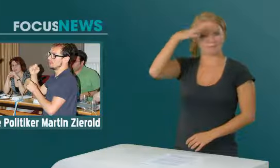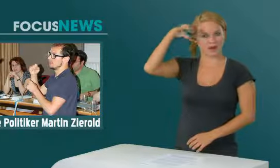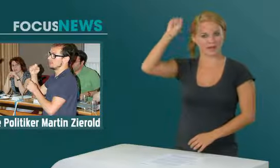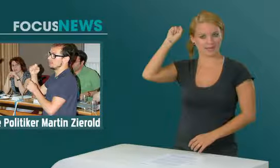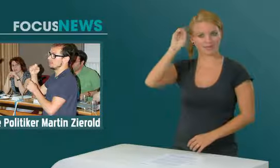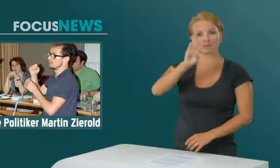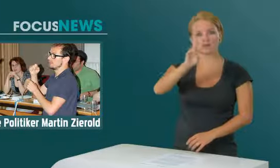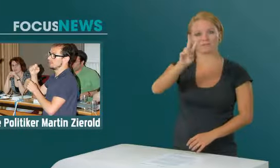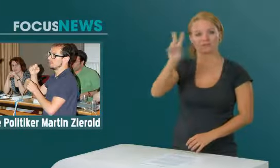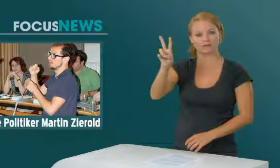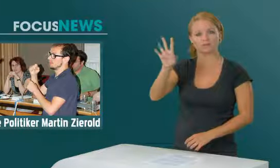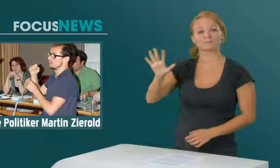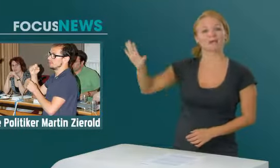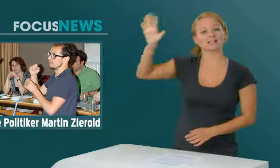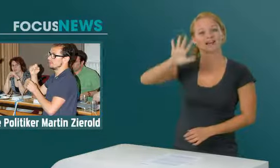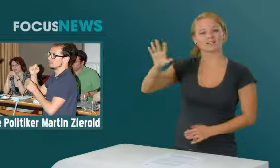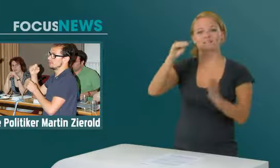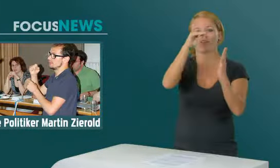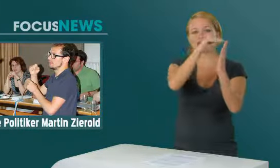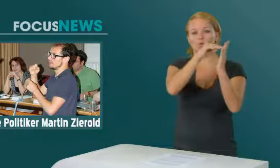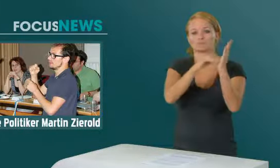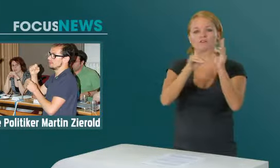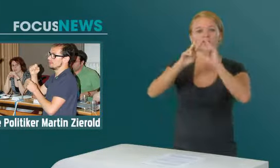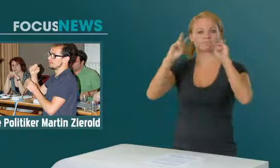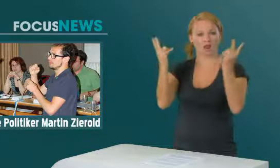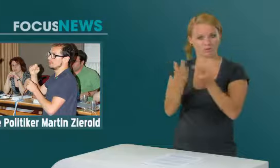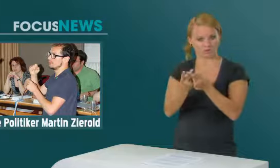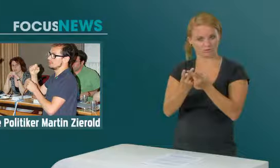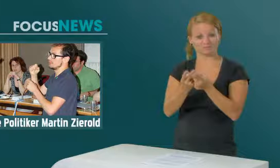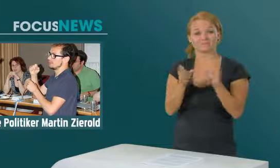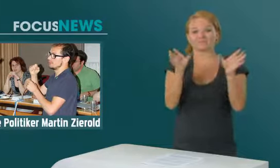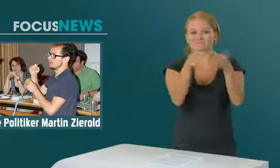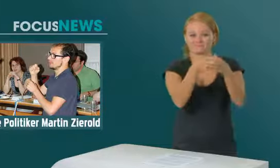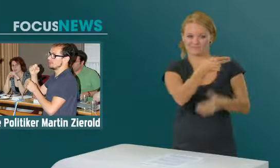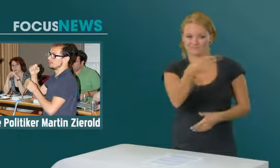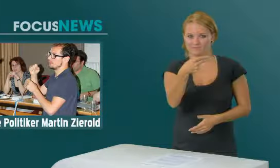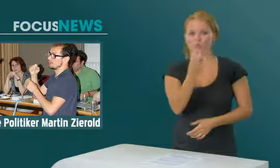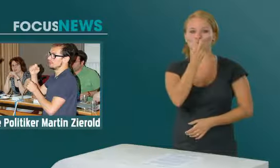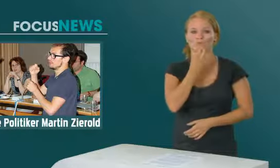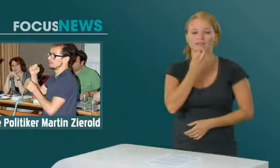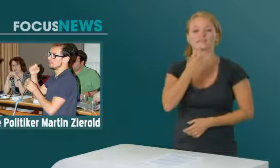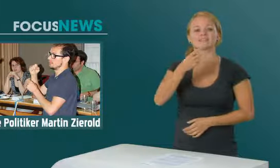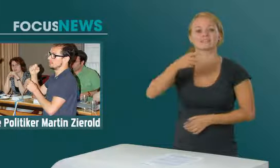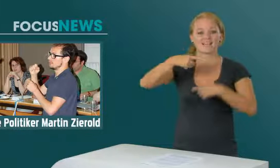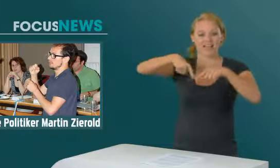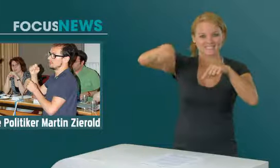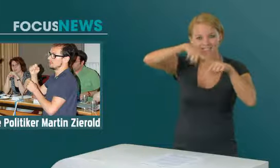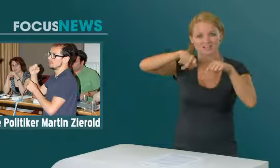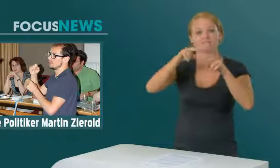Berlin, Deutschland Bei der Bezirksverordnetenversammlung BVV wurde für den Grünen